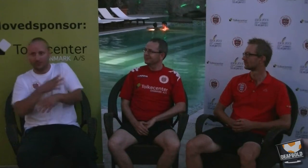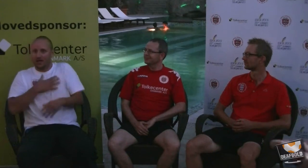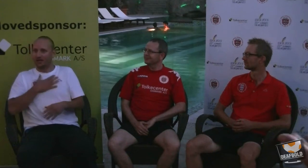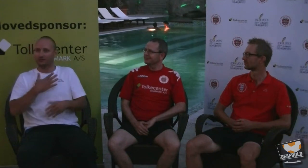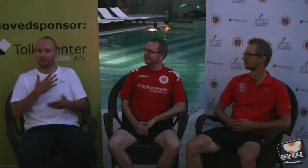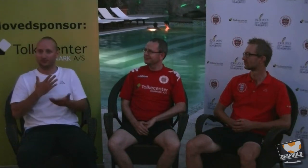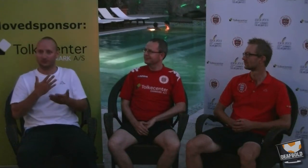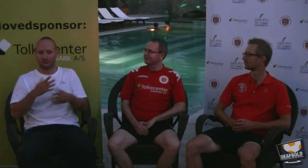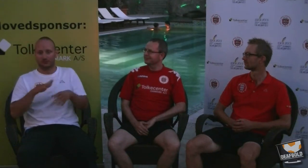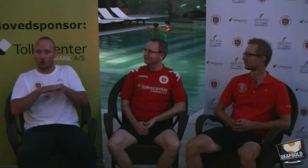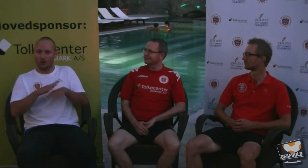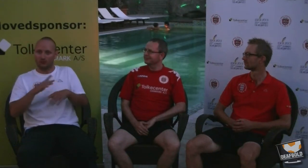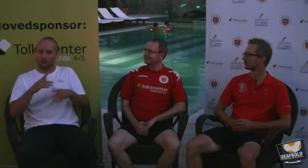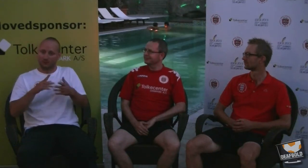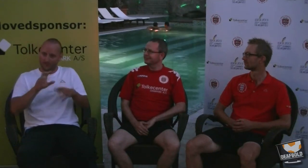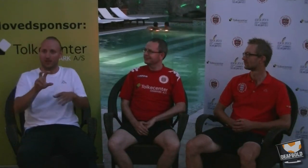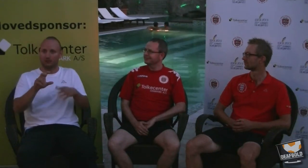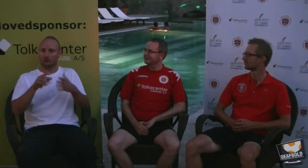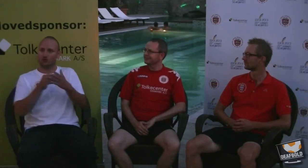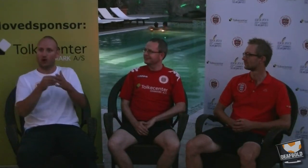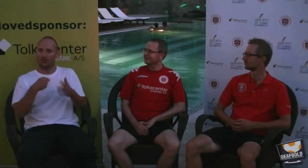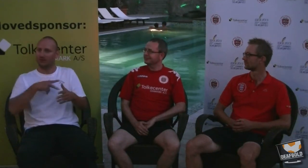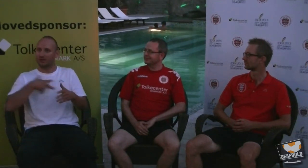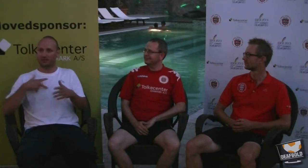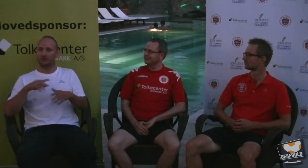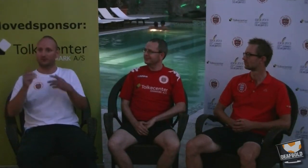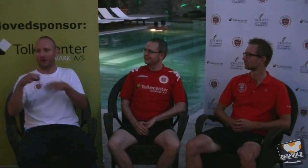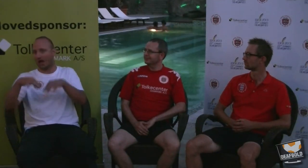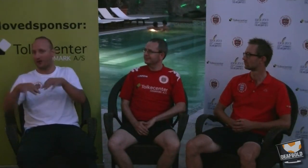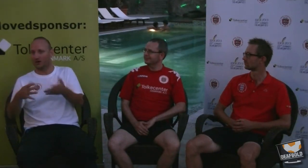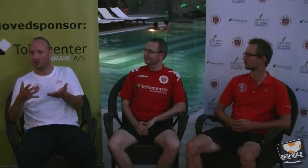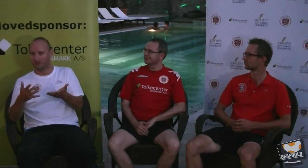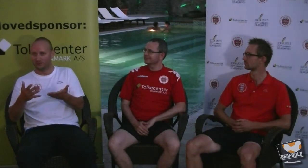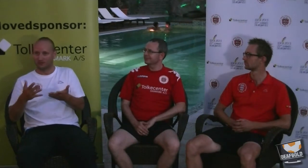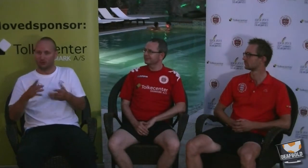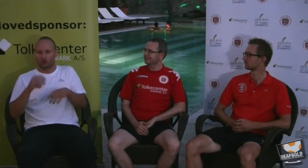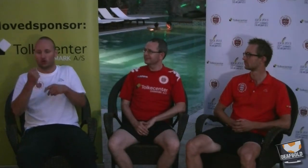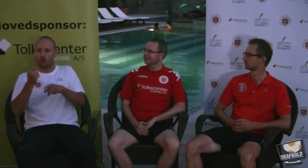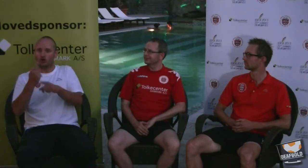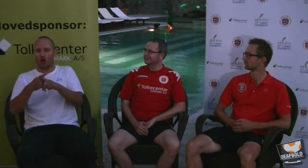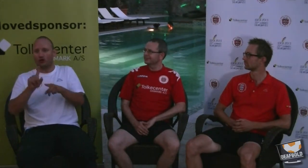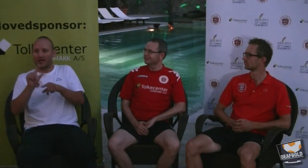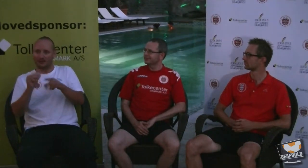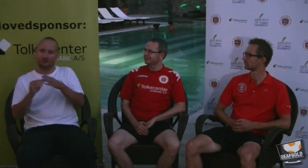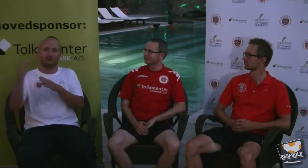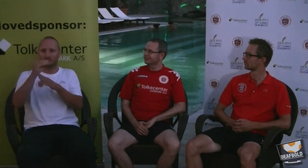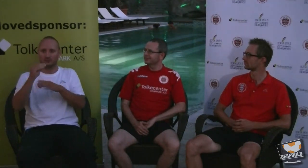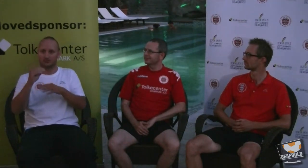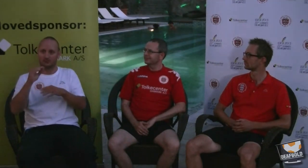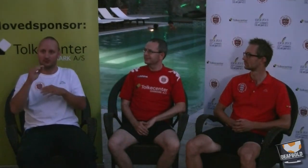At give noget brosen er dejligt, for det følelses ægte, at folk er her. Men det er der for at elsker farver, og det gør